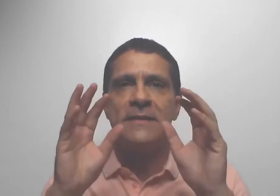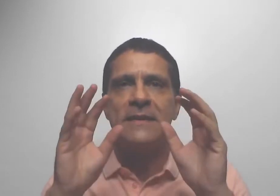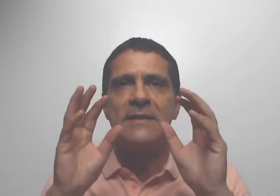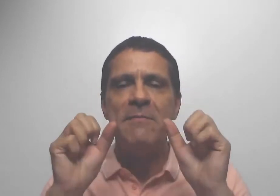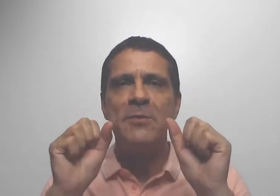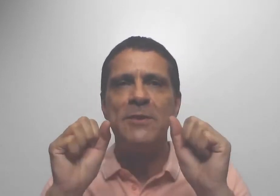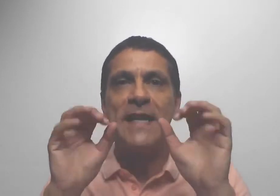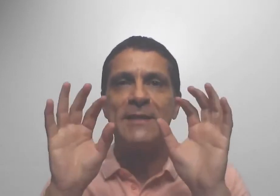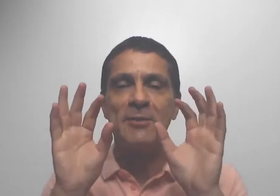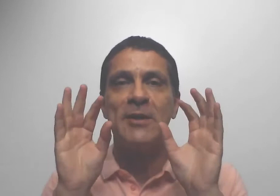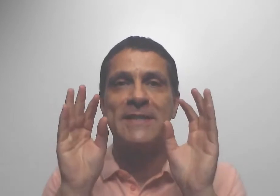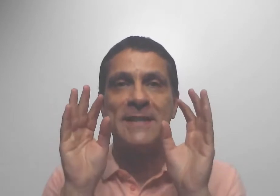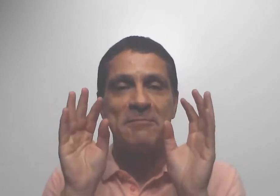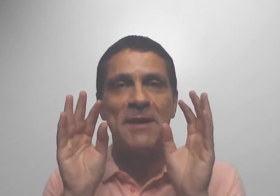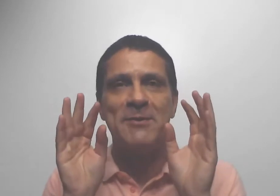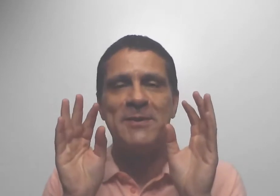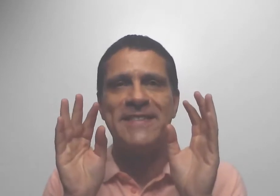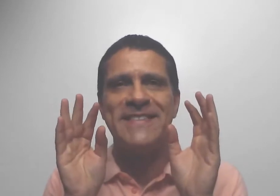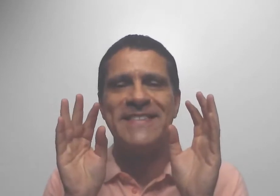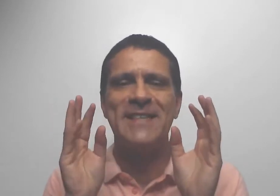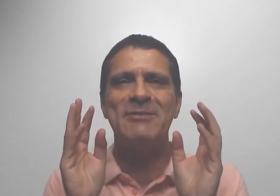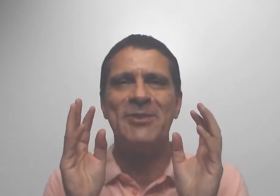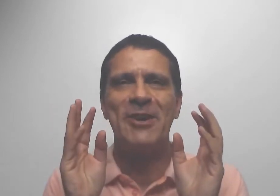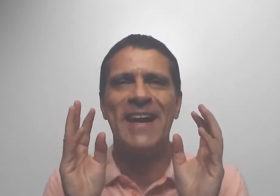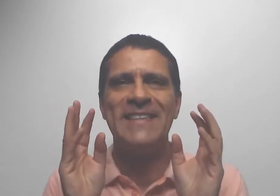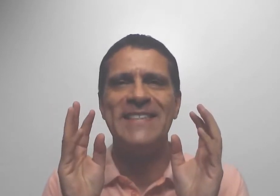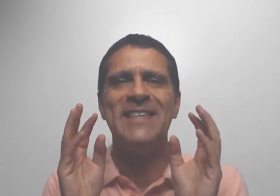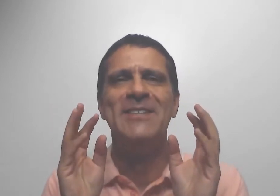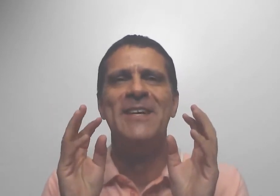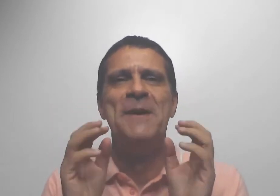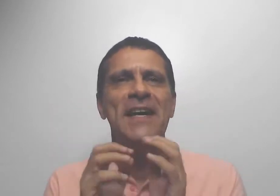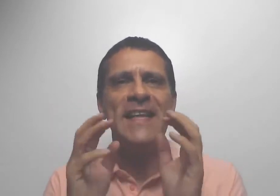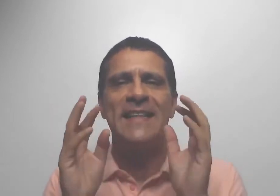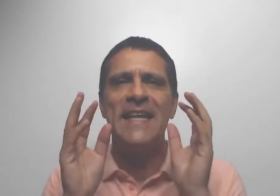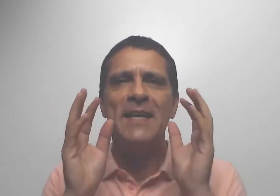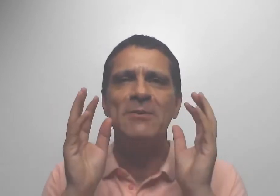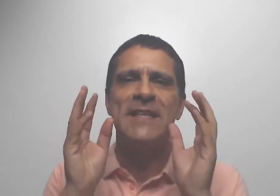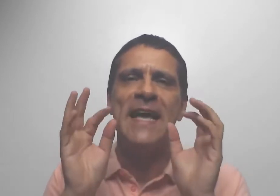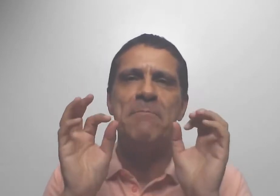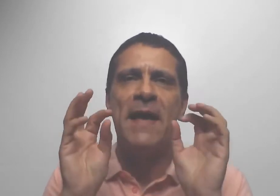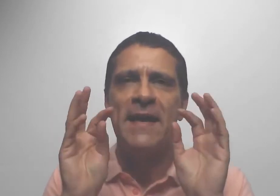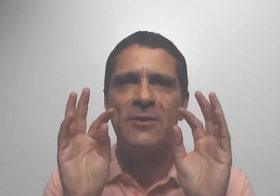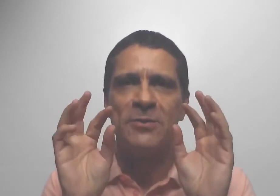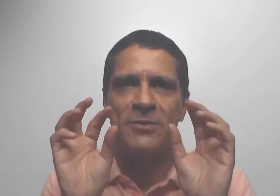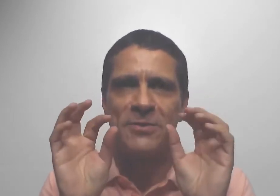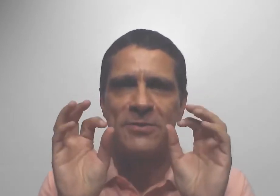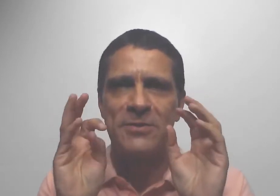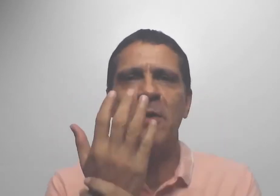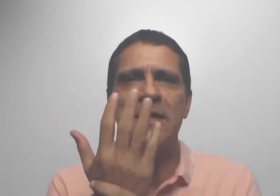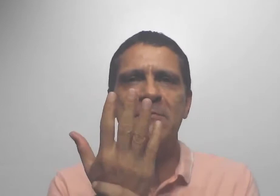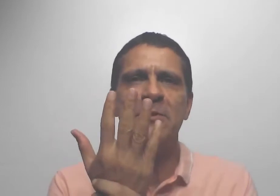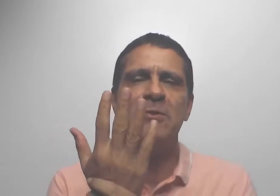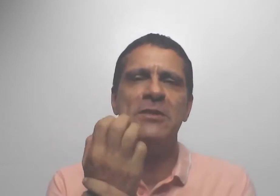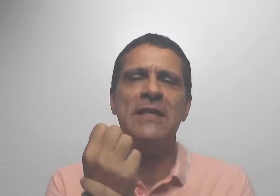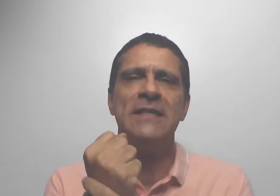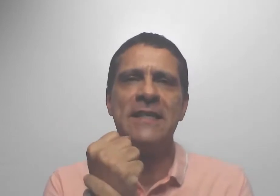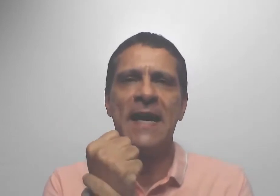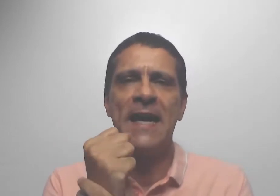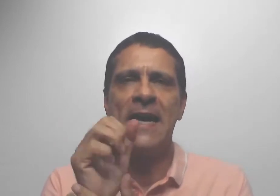temos nas nossas mãos, fazendo trocadilho, verdadeiros remédios que podemos utilizar,